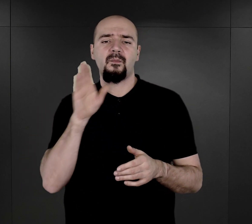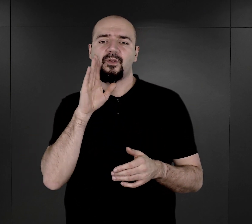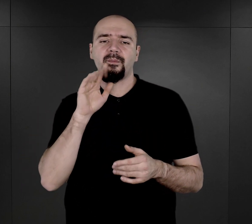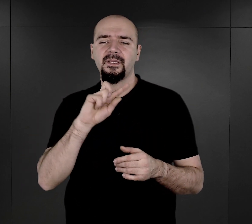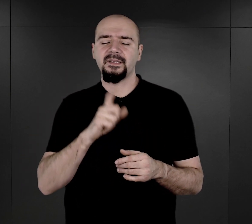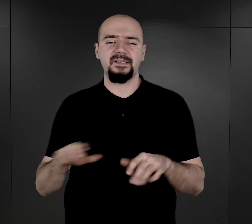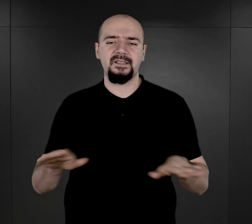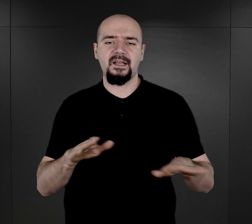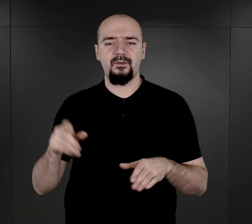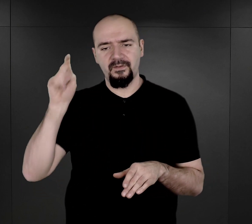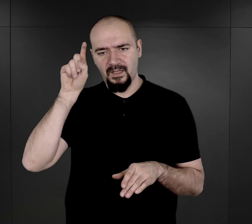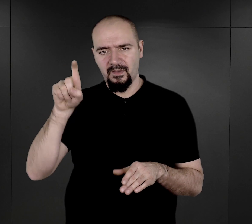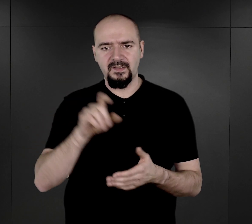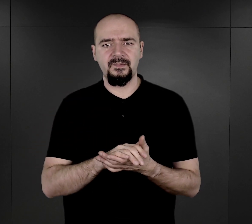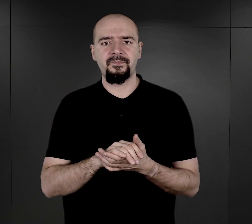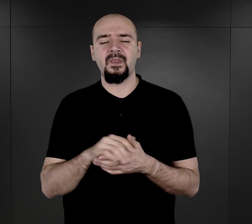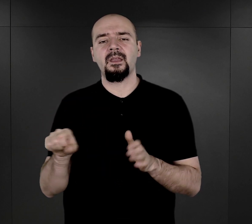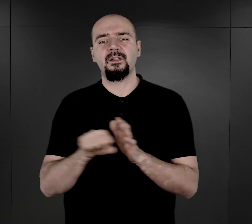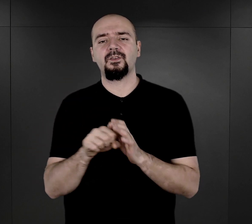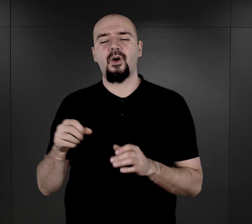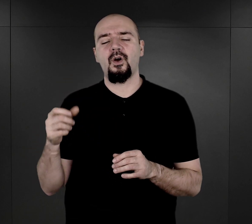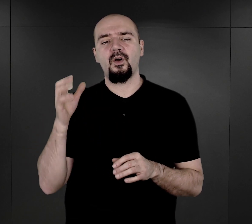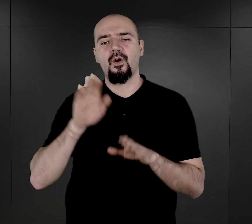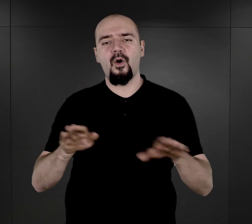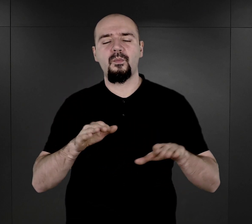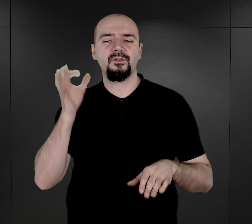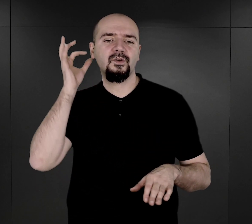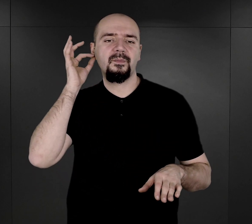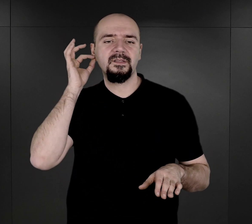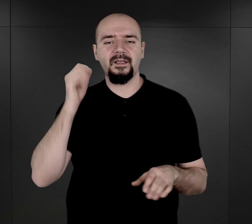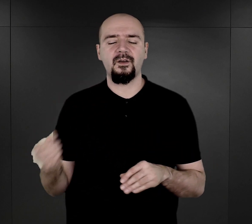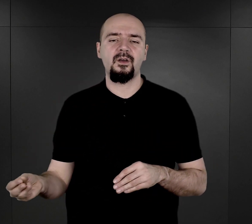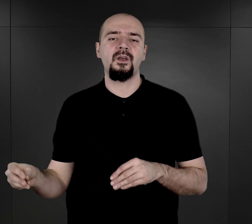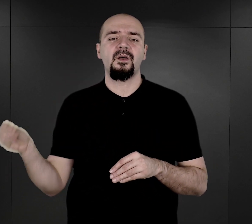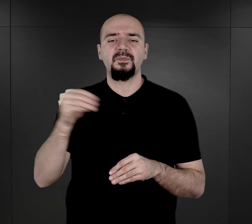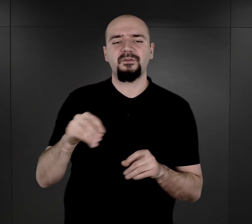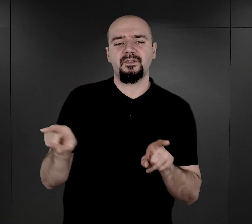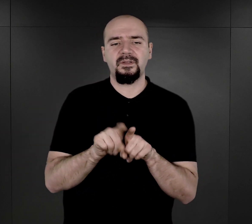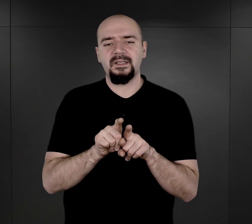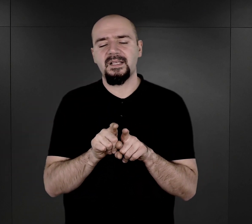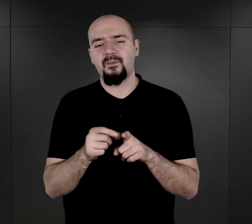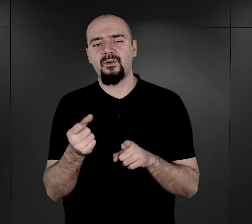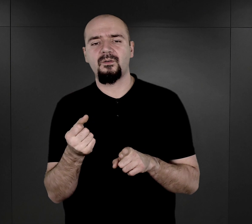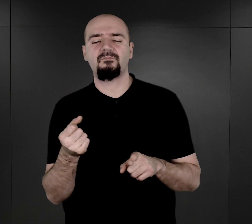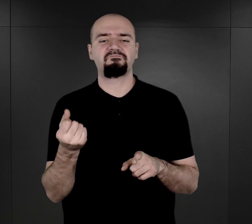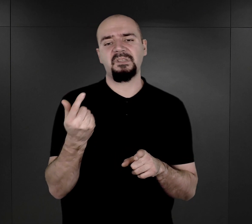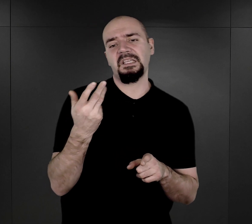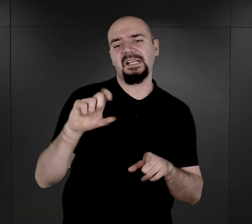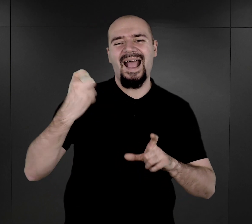terenów Niemiec, do obozu żeńskiego przywieziono również kilkuset osobową grupę kobiet i były to